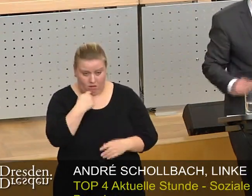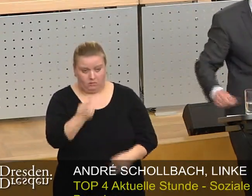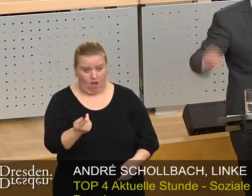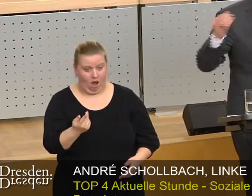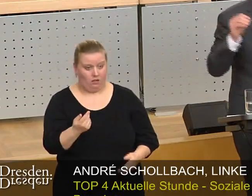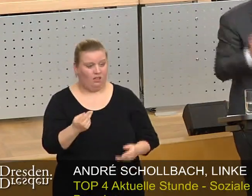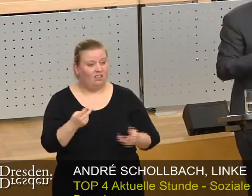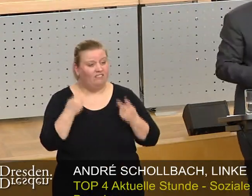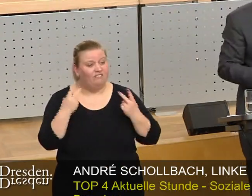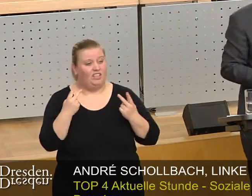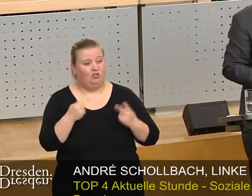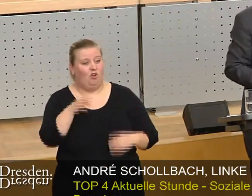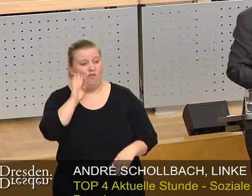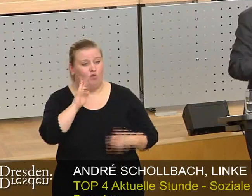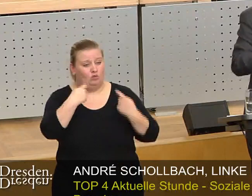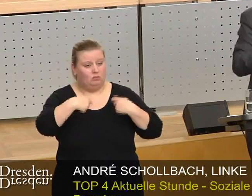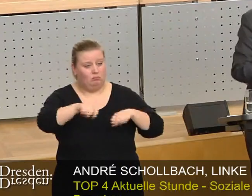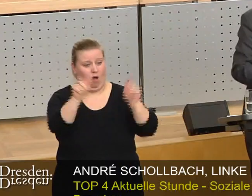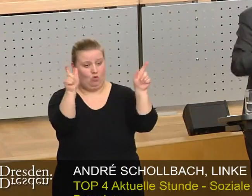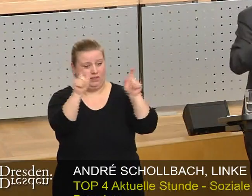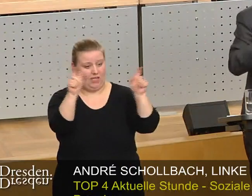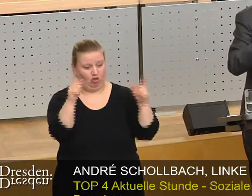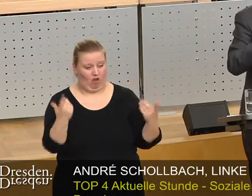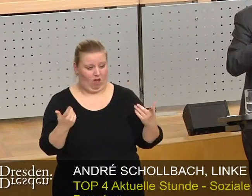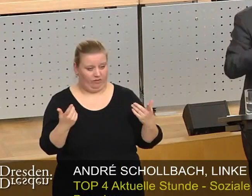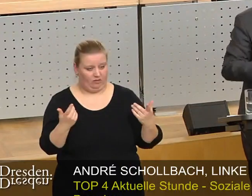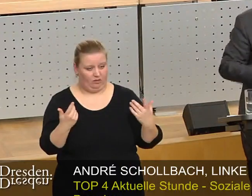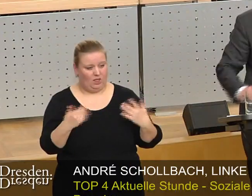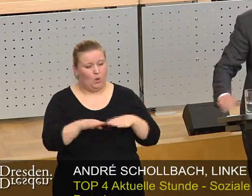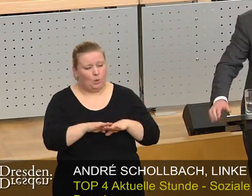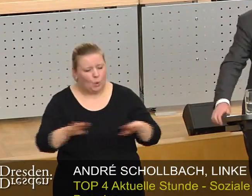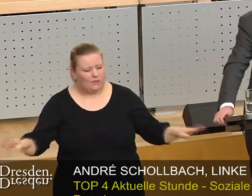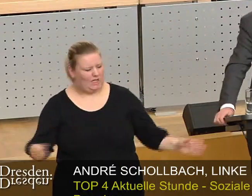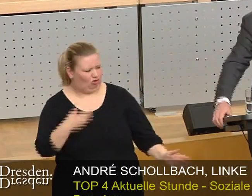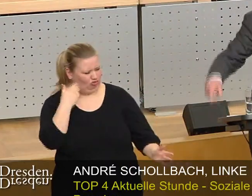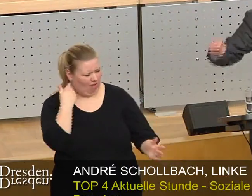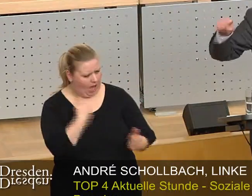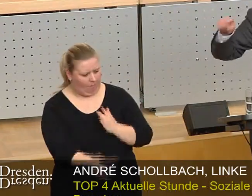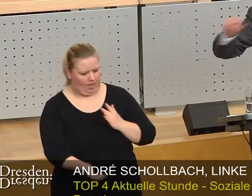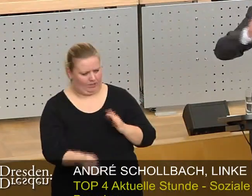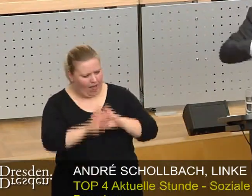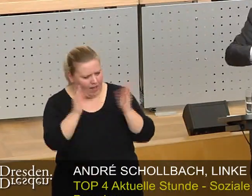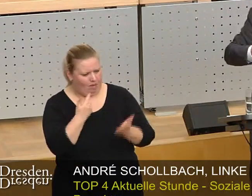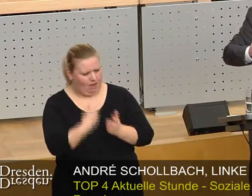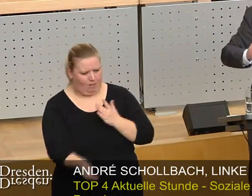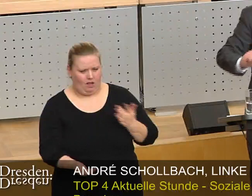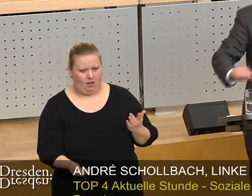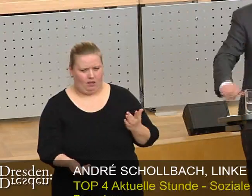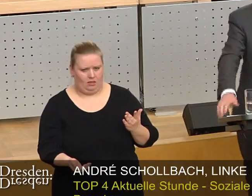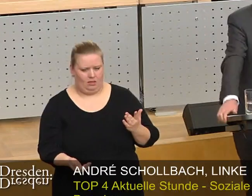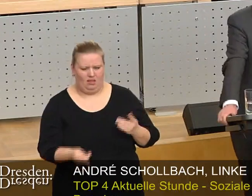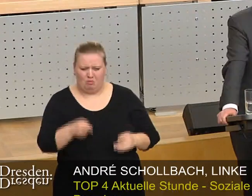haben, dass sie die Wohnungsbaugesellschaft grundsätzlich ablehnen, warum denn die beabsichtigen,